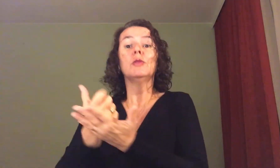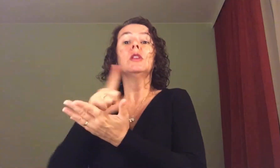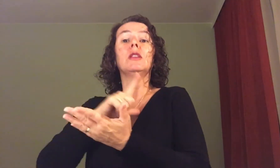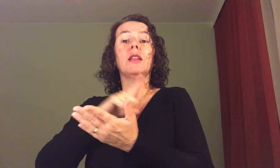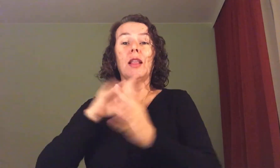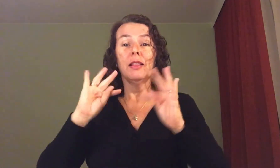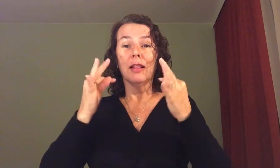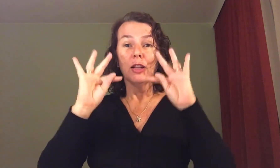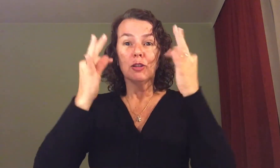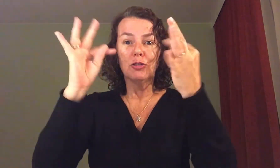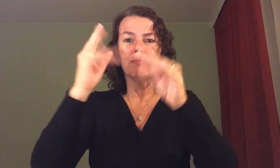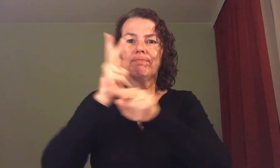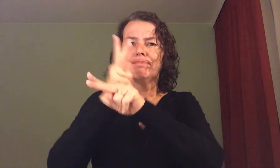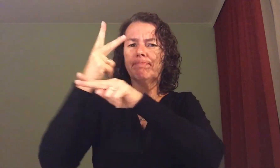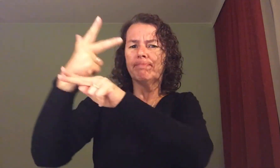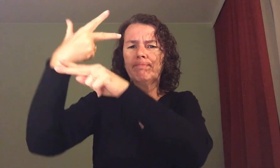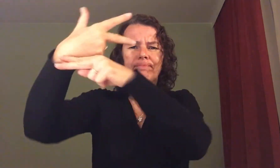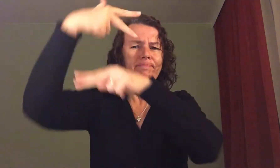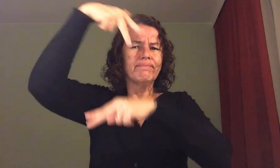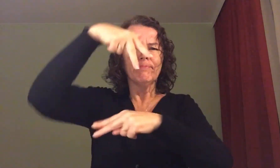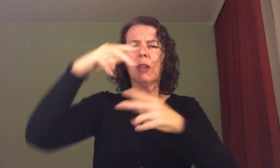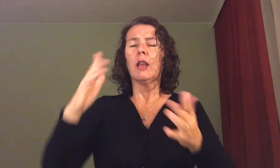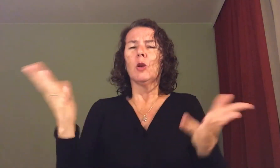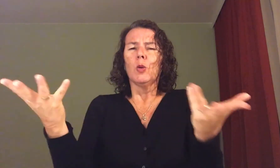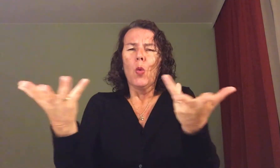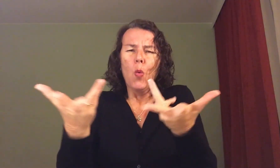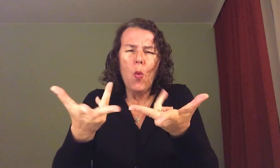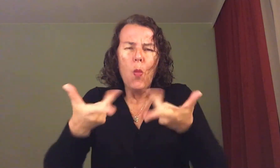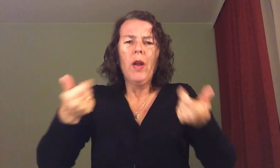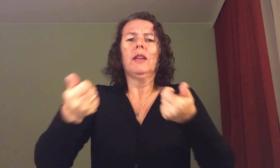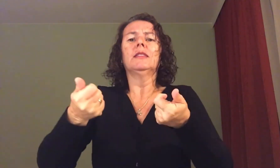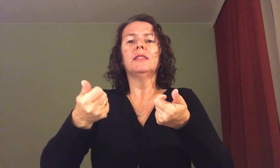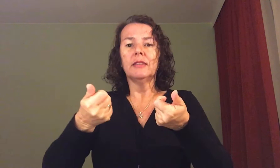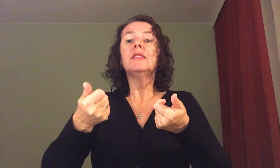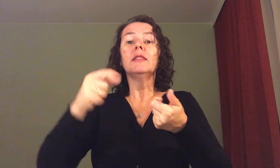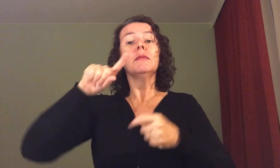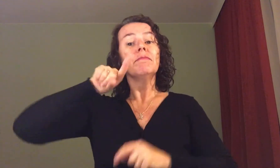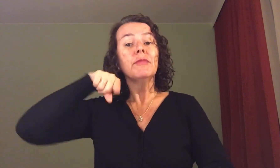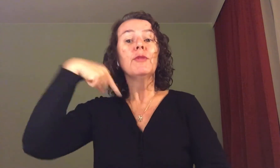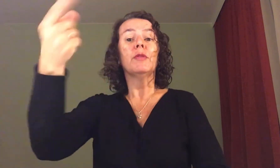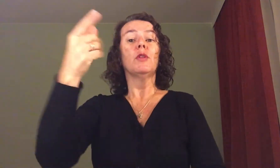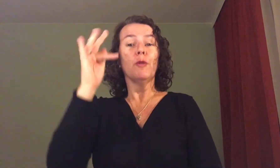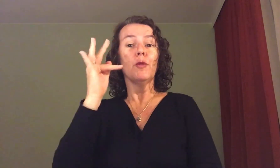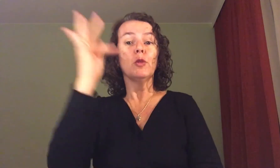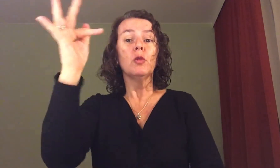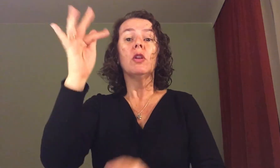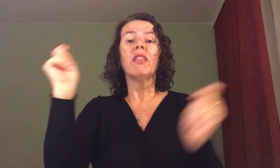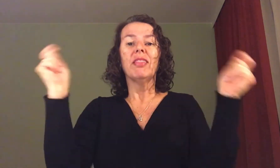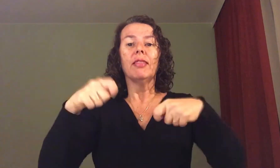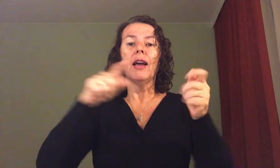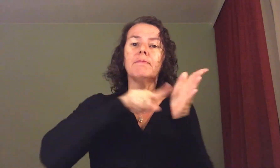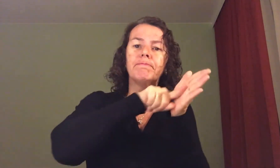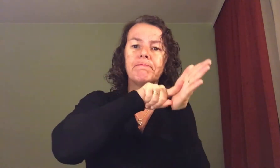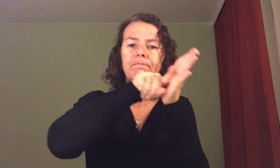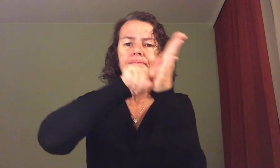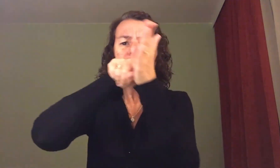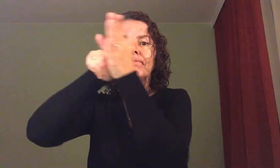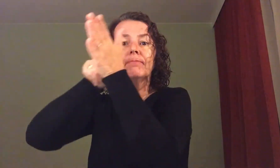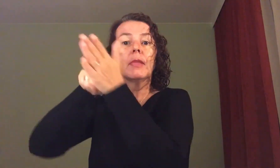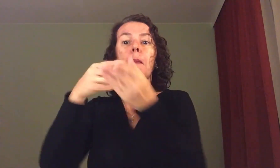recursos tecnológicos de alta qualidade para posteriores pesquisas e análises sem perda